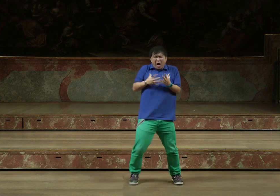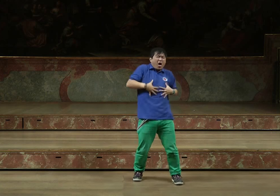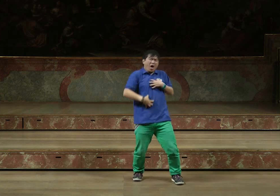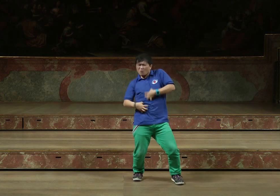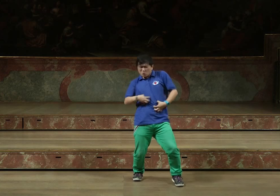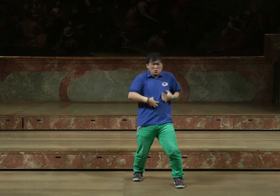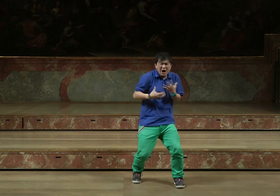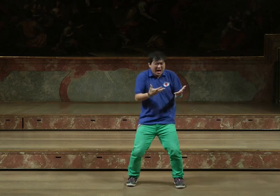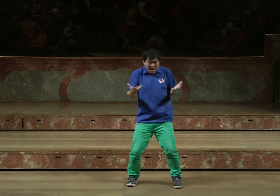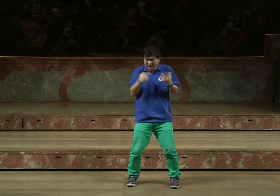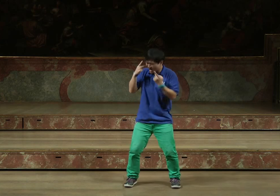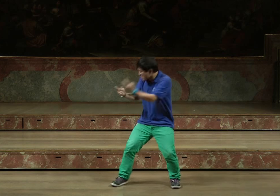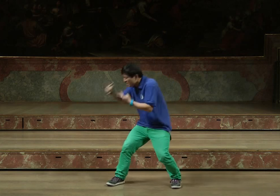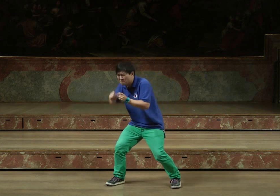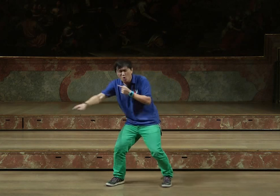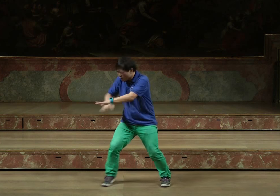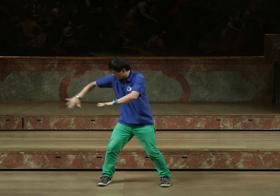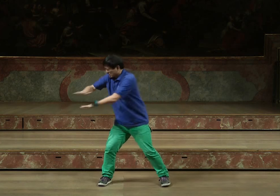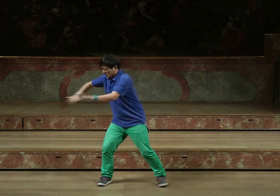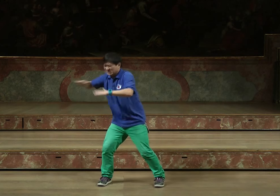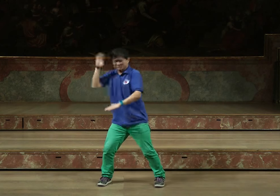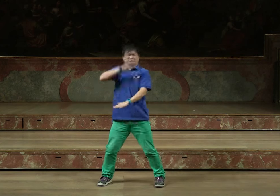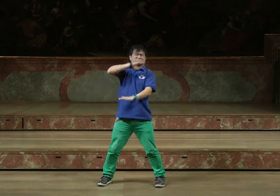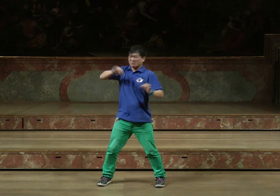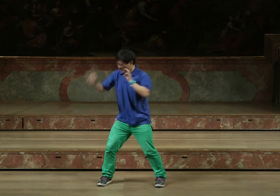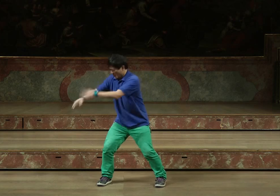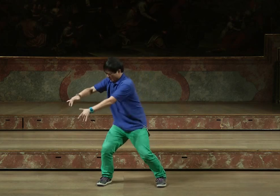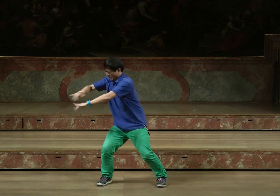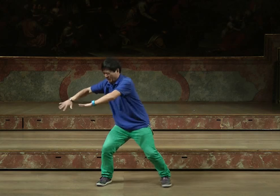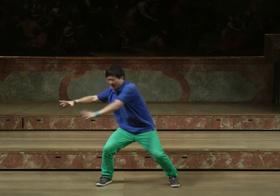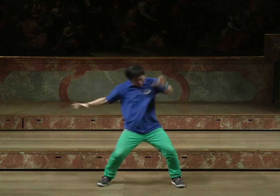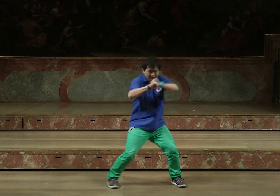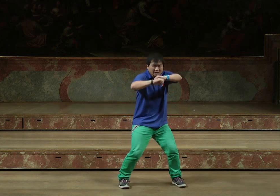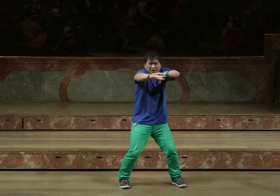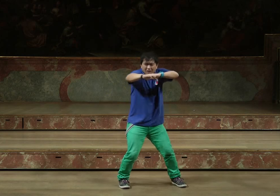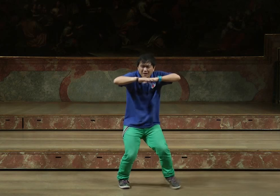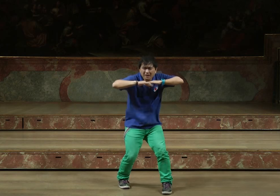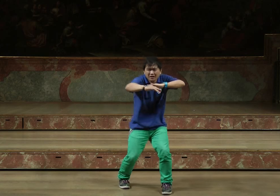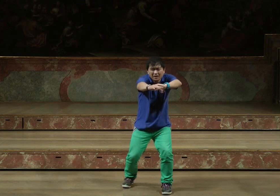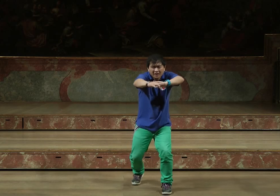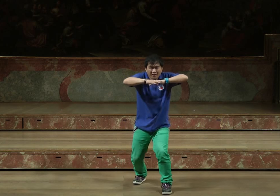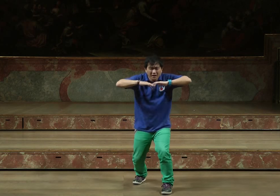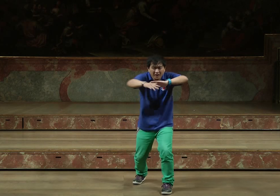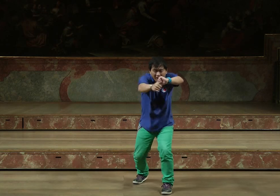Armut herrscht, die Menschen haben Hunger, sie werden gestoßen und geschlagen, jeder kämpft fürs Essen. Sie haben nichts zu essen, die Reise geht weiter.